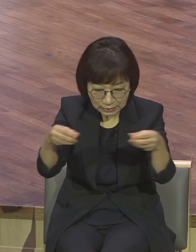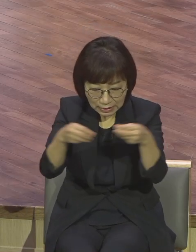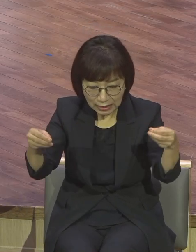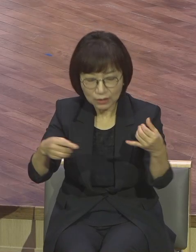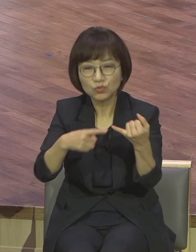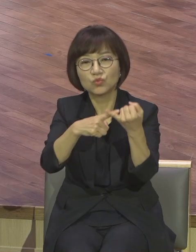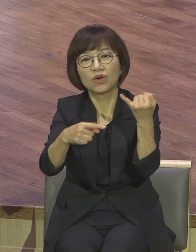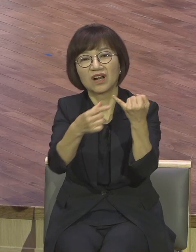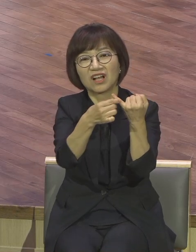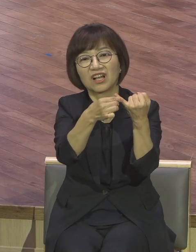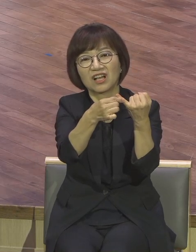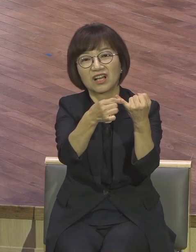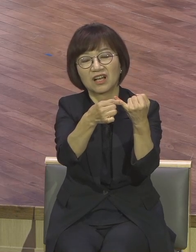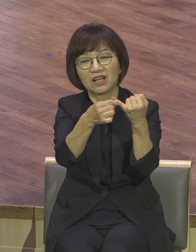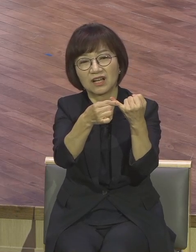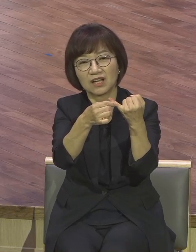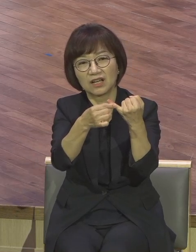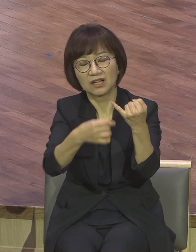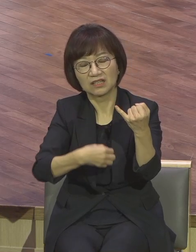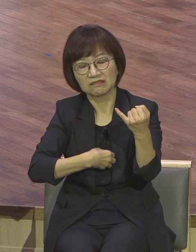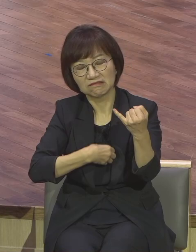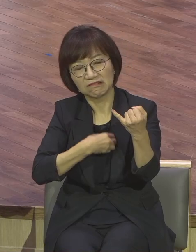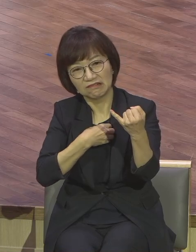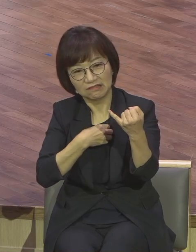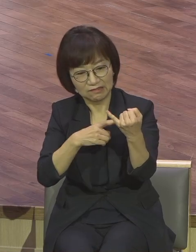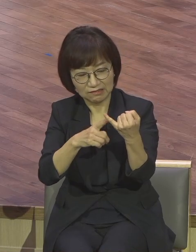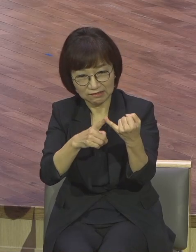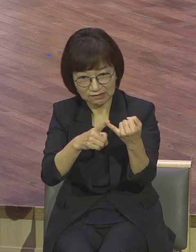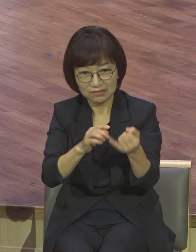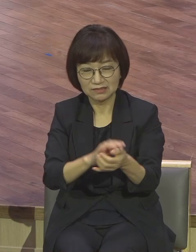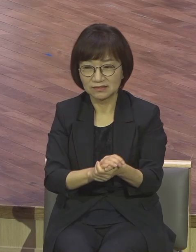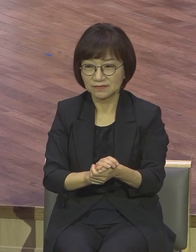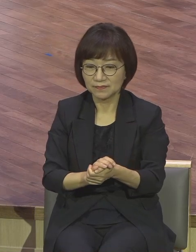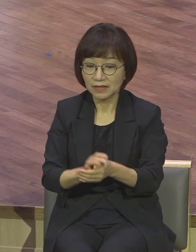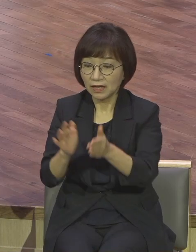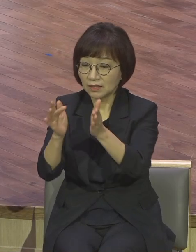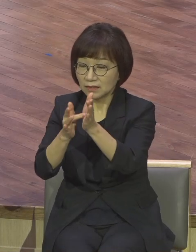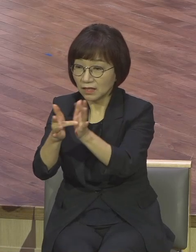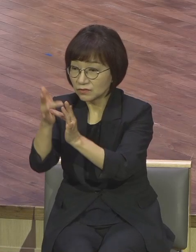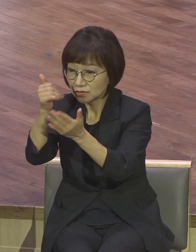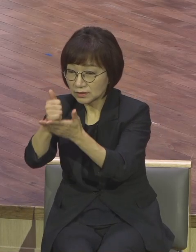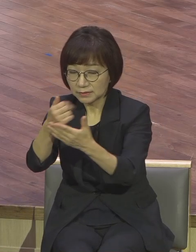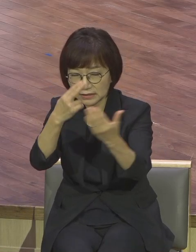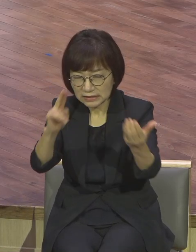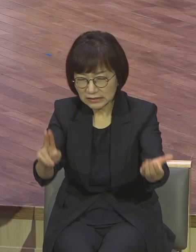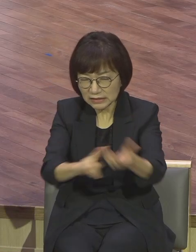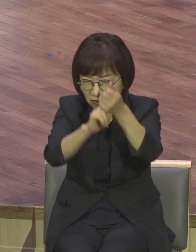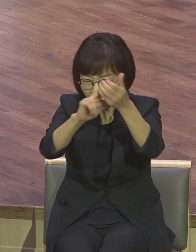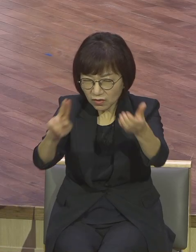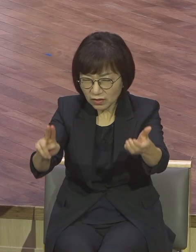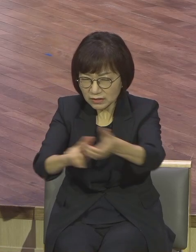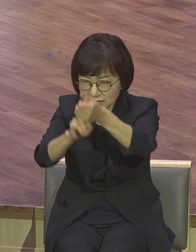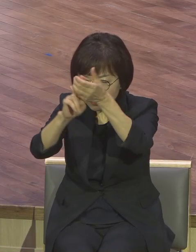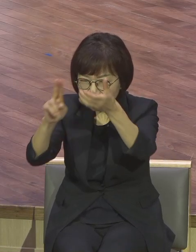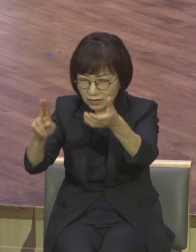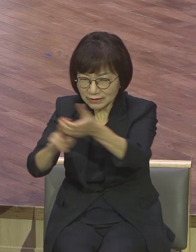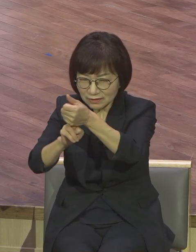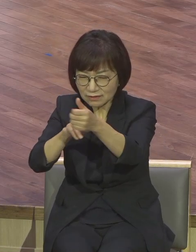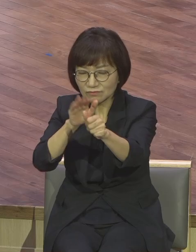예수님께서는 많은 기적을 베푸신 능력이 기도 속에 예수라고 예수님이라고 무조건 되는 게 아니란 말이야 예수님은 기도를